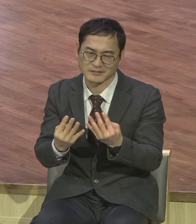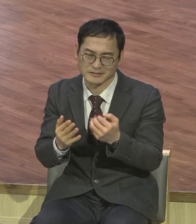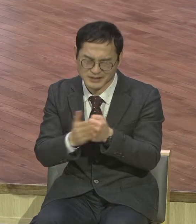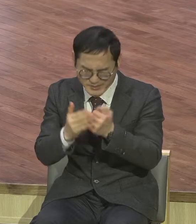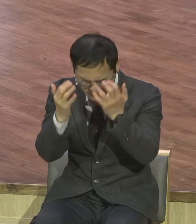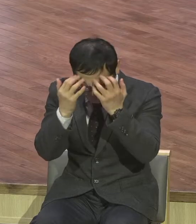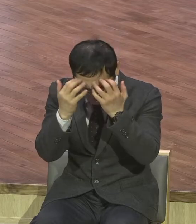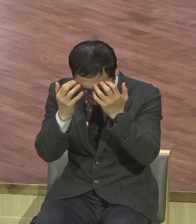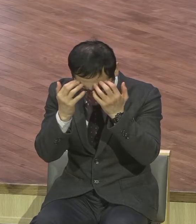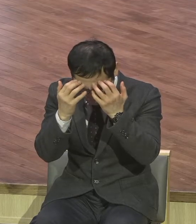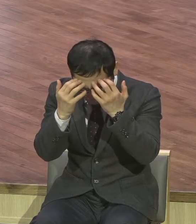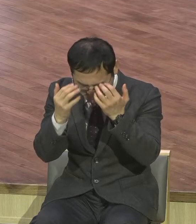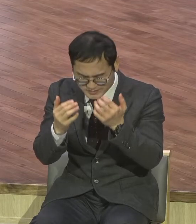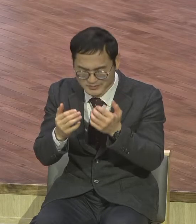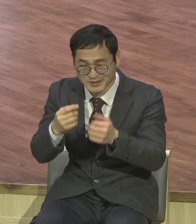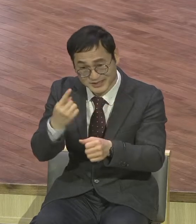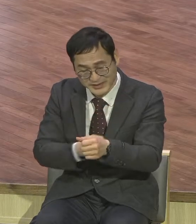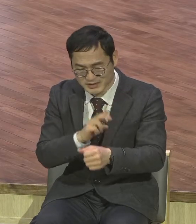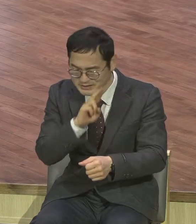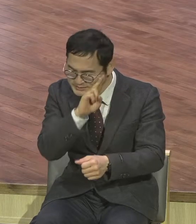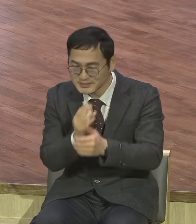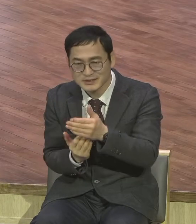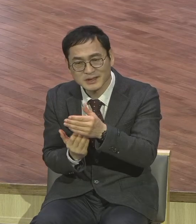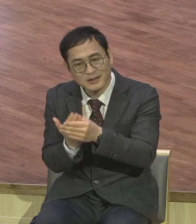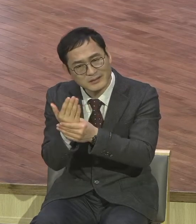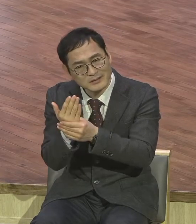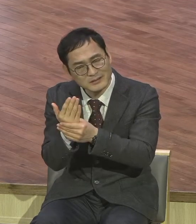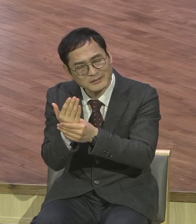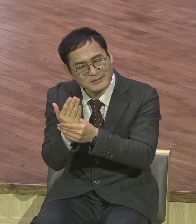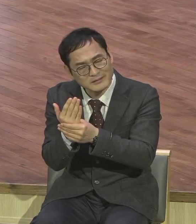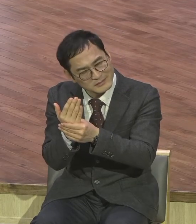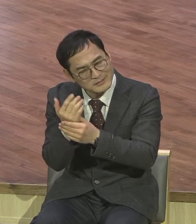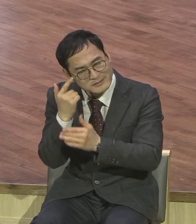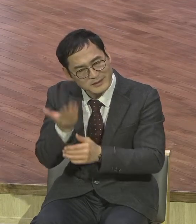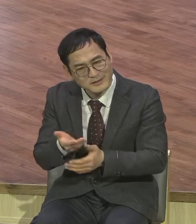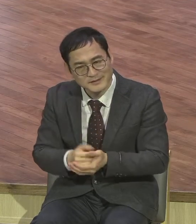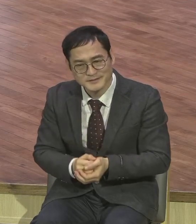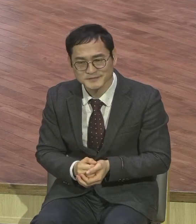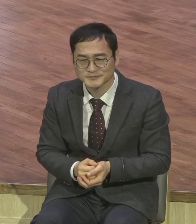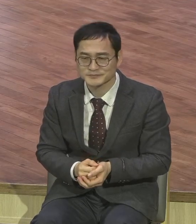더 중요한 것은 근본적으로 세례요한은